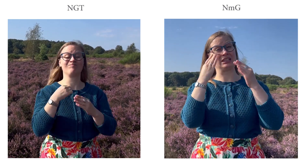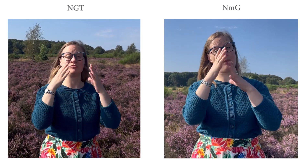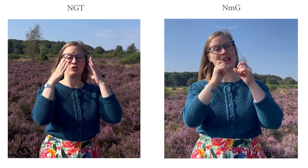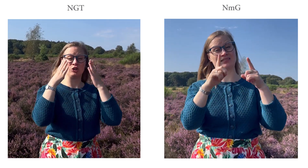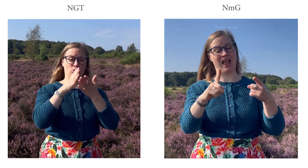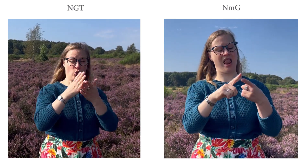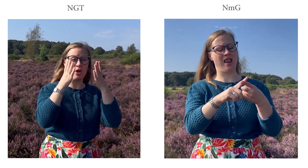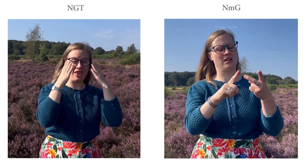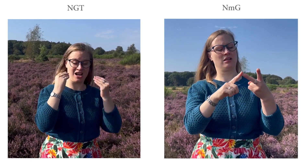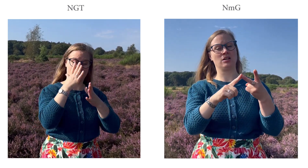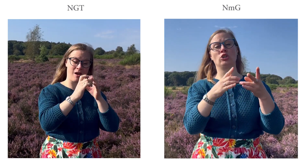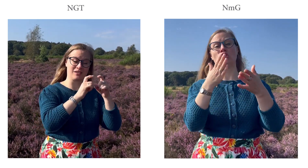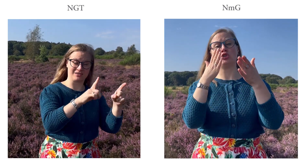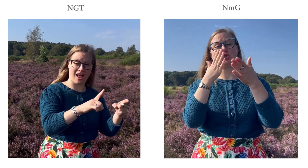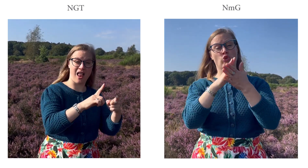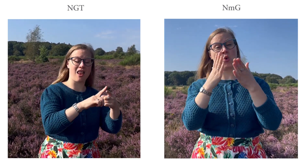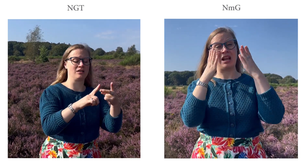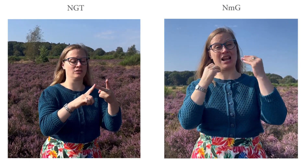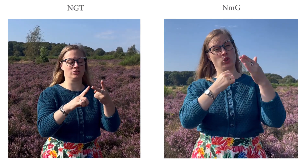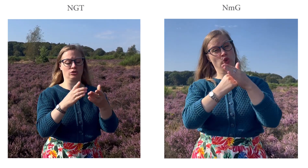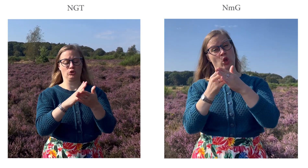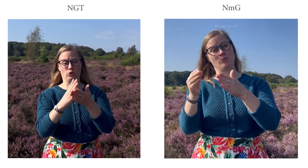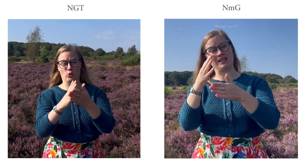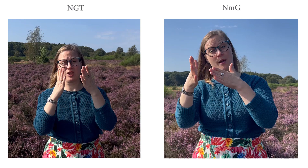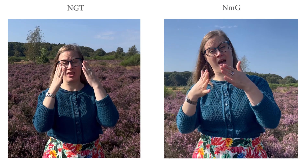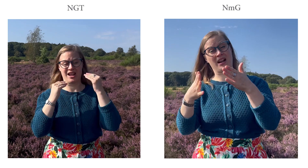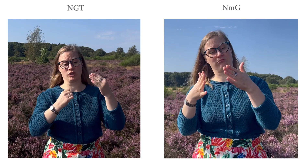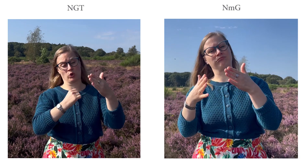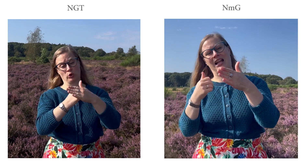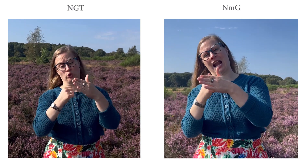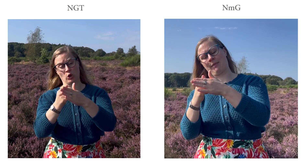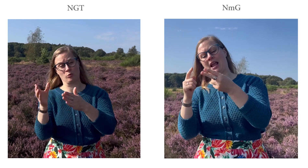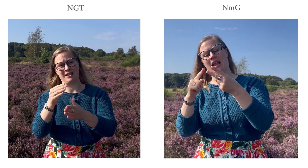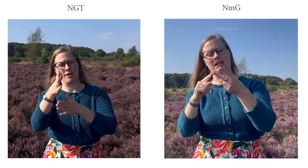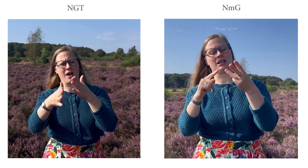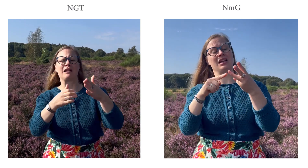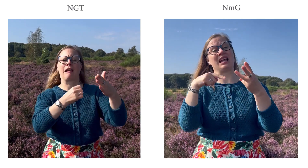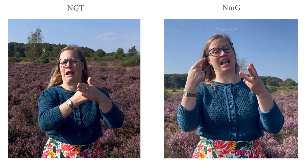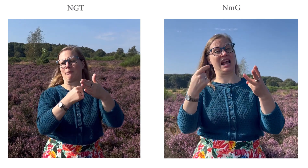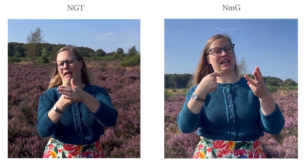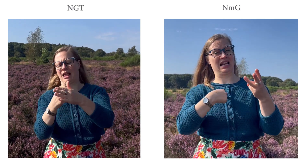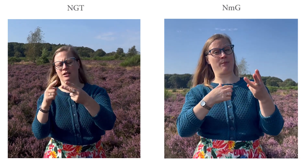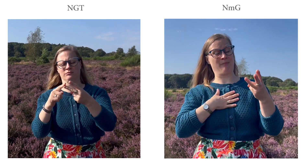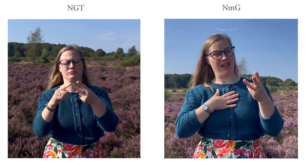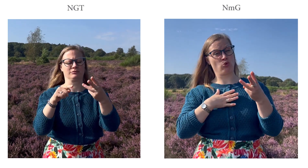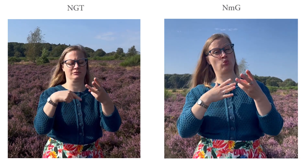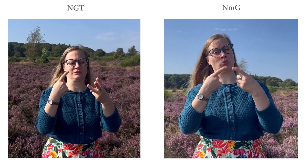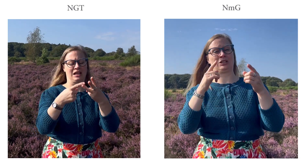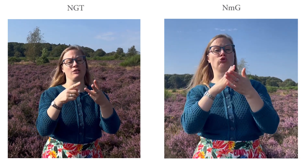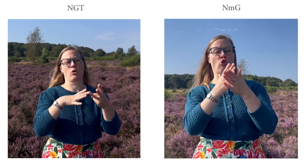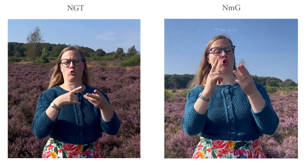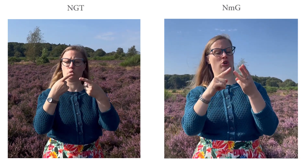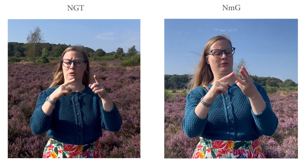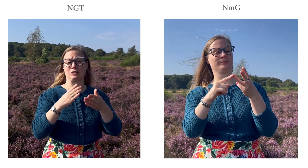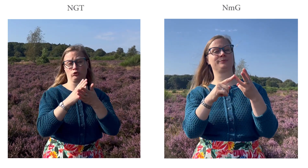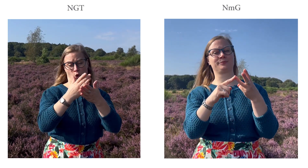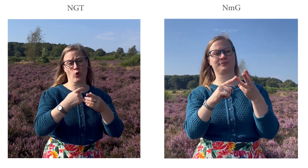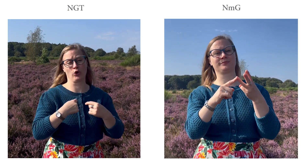Gebarentaal, Tolk Nederlands ondersteund met gebaren, NMG, en ik ben muziektolk.